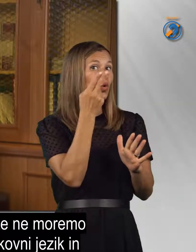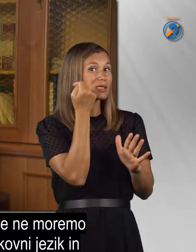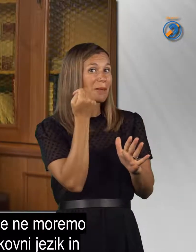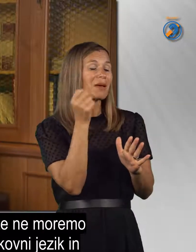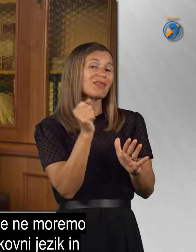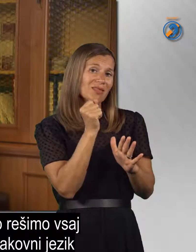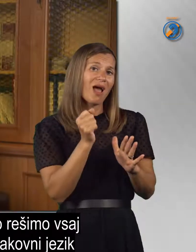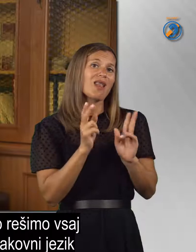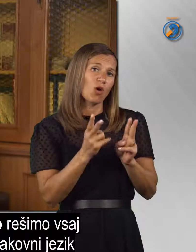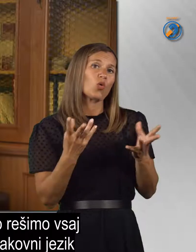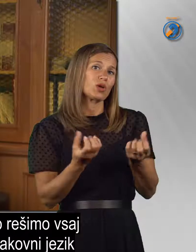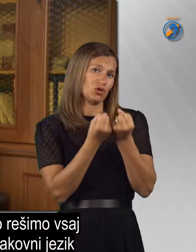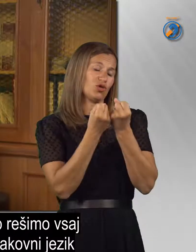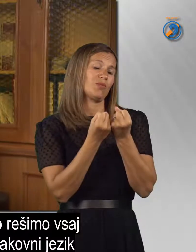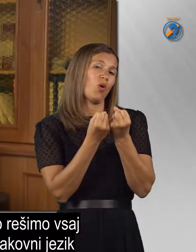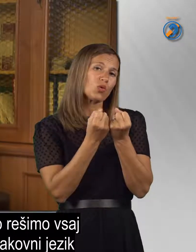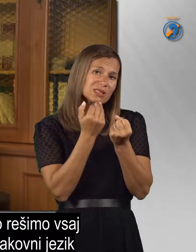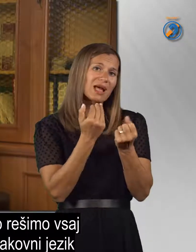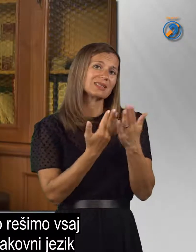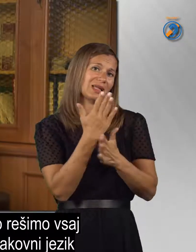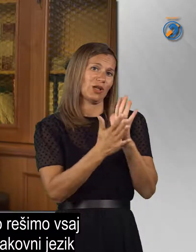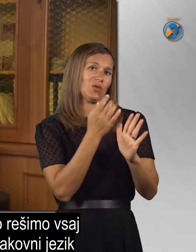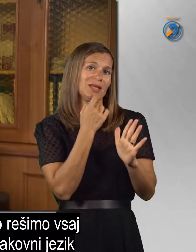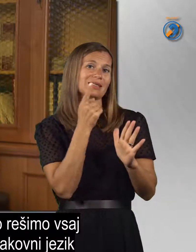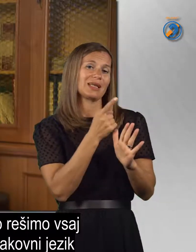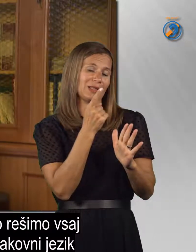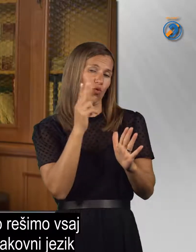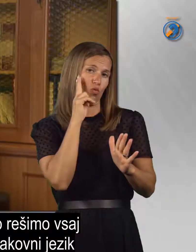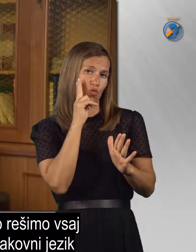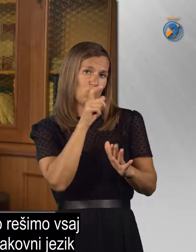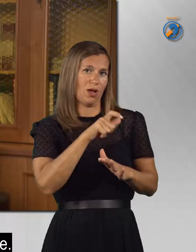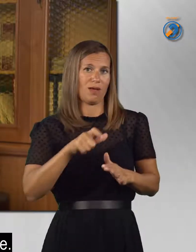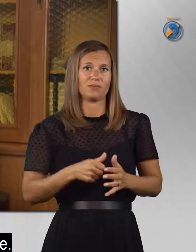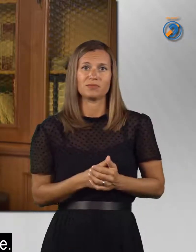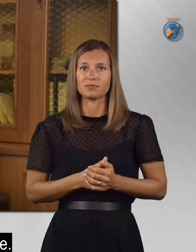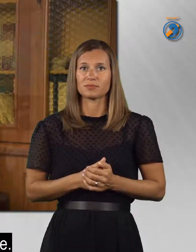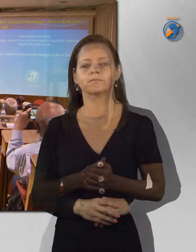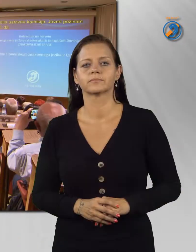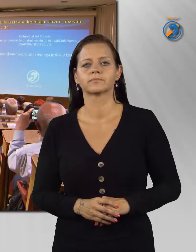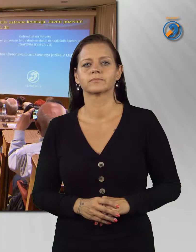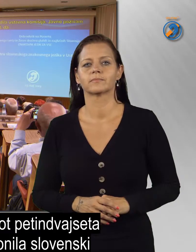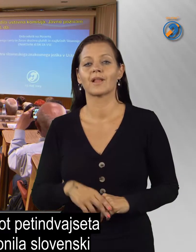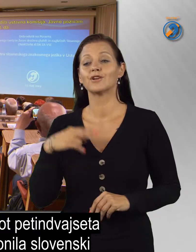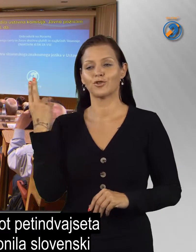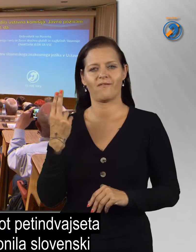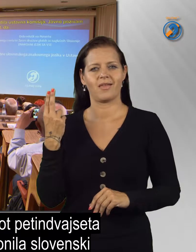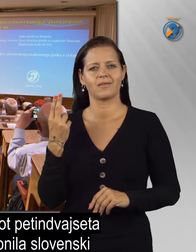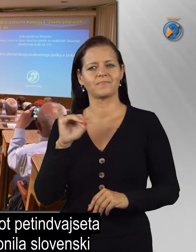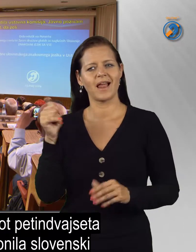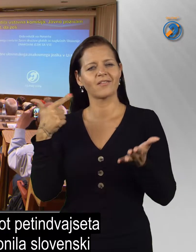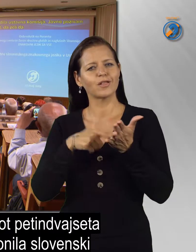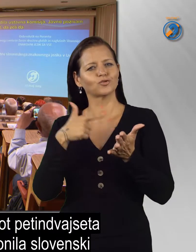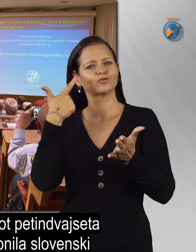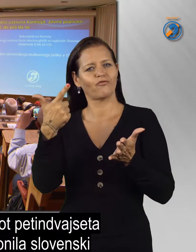na znakovni jezik in gluho slepe, da lahko rešimo vsaj samo za znakovni jezik in za gluhe. Slovenija je leta